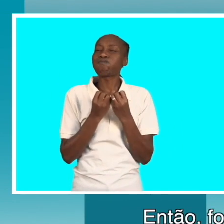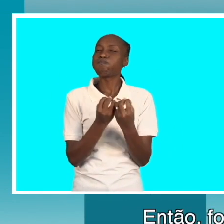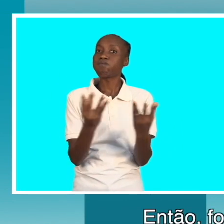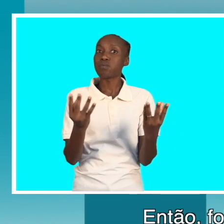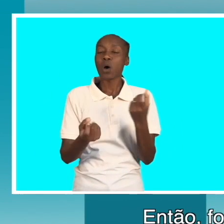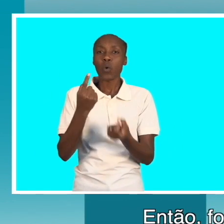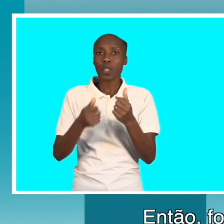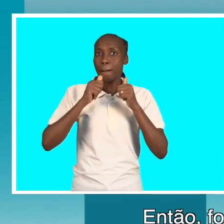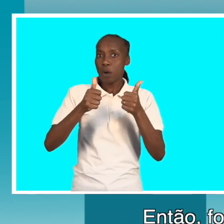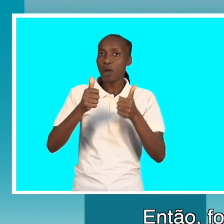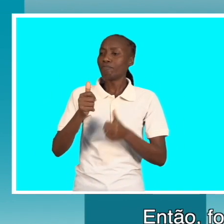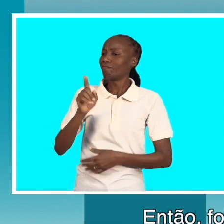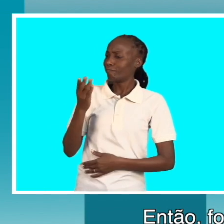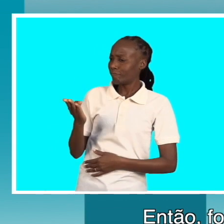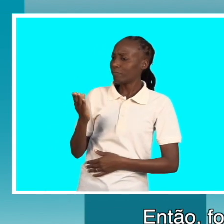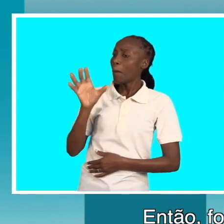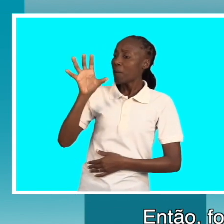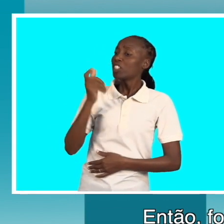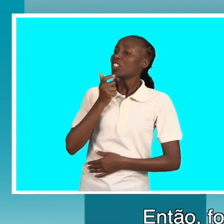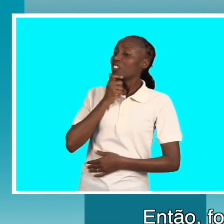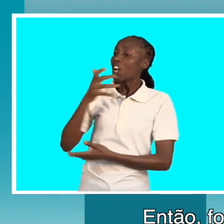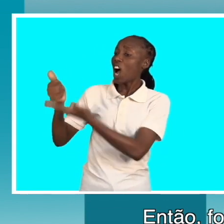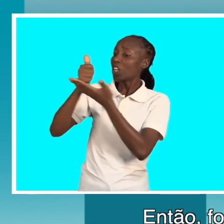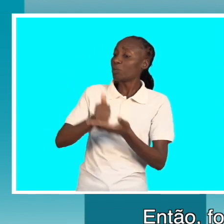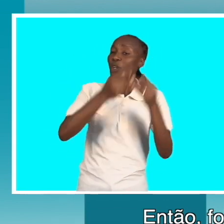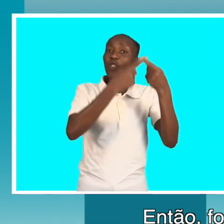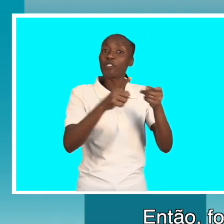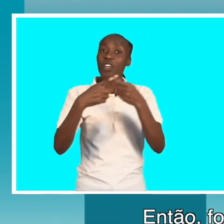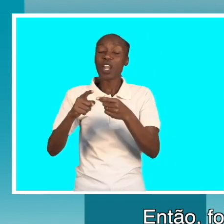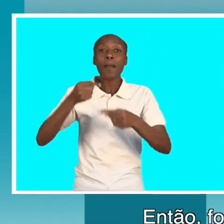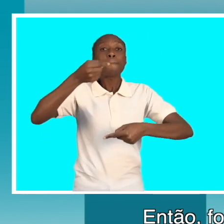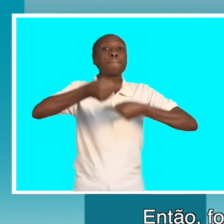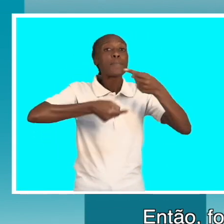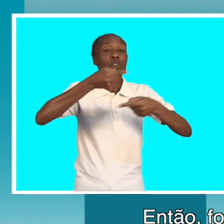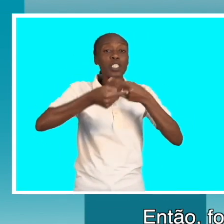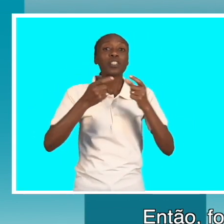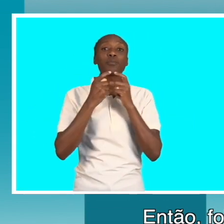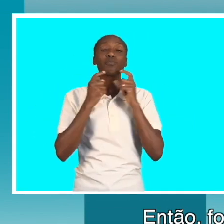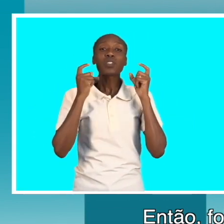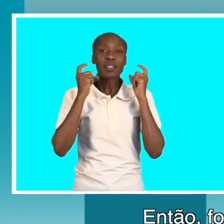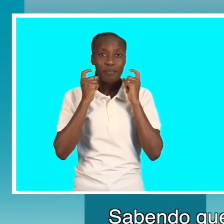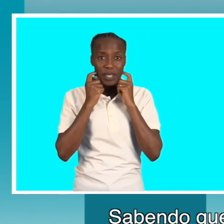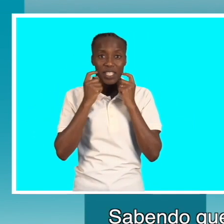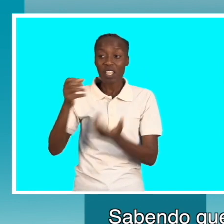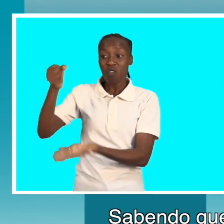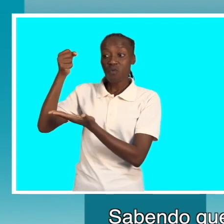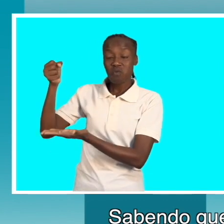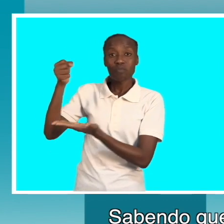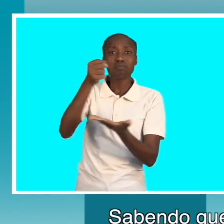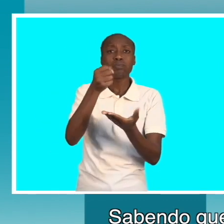Então, era um ano bem cheio de coisas, mas um ano bom. E sabendo que o Reino